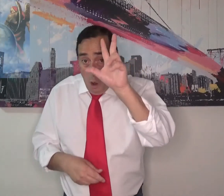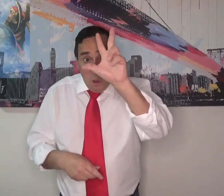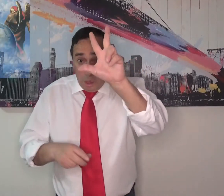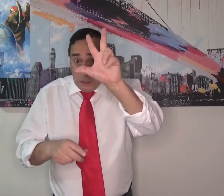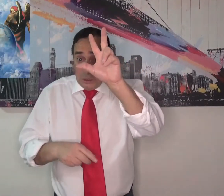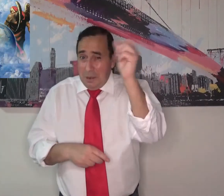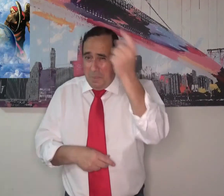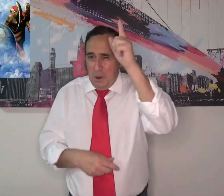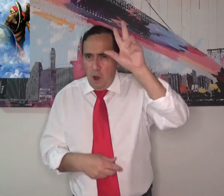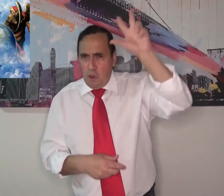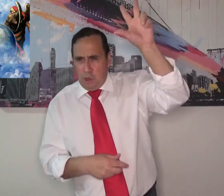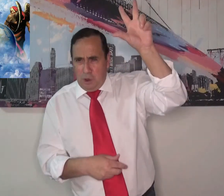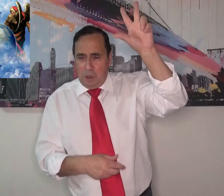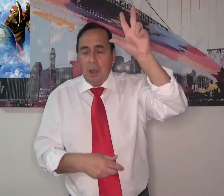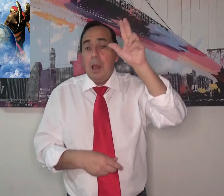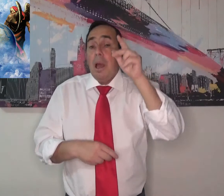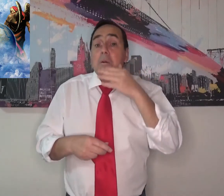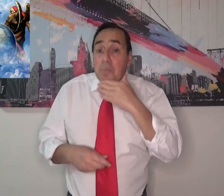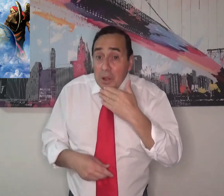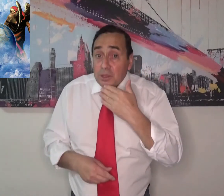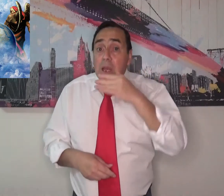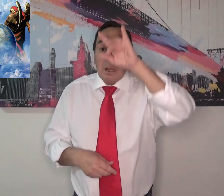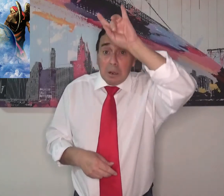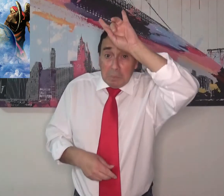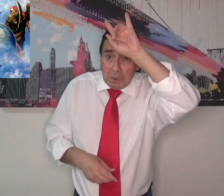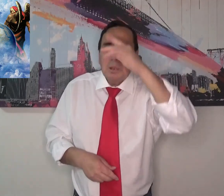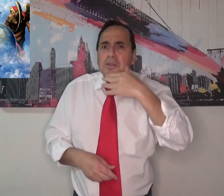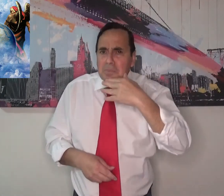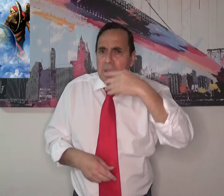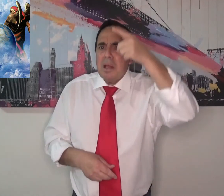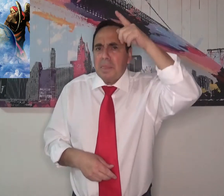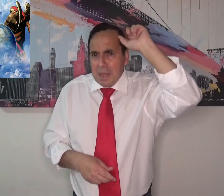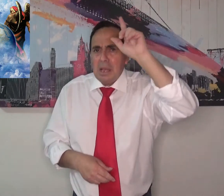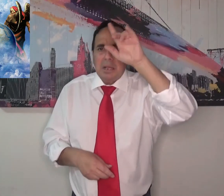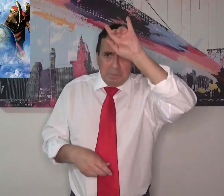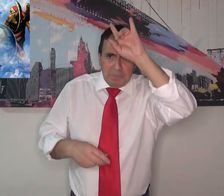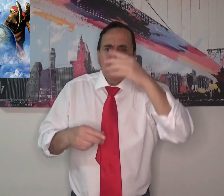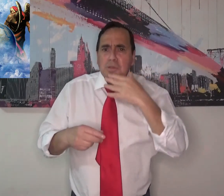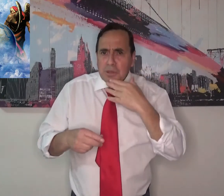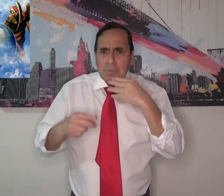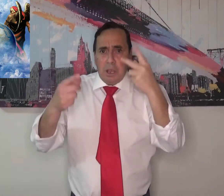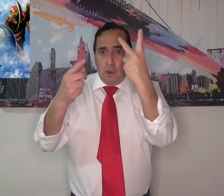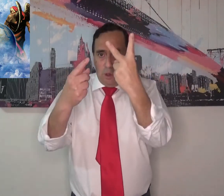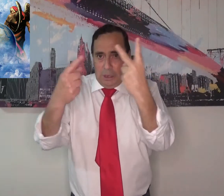Entonces, vemos como Dios primero y también Satanás están.